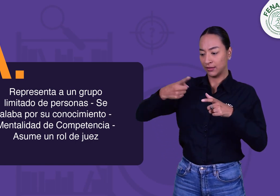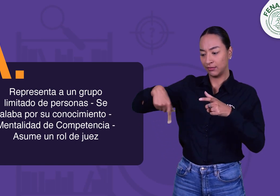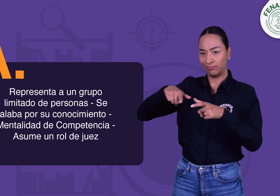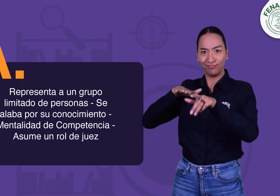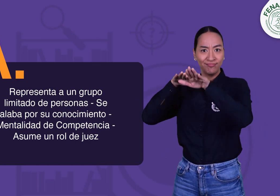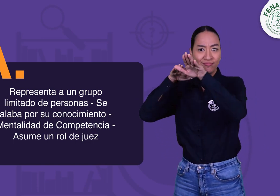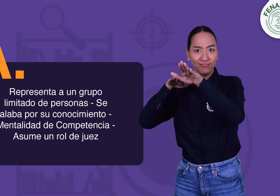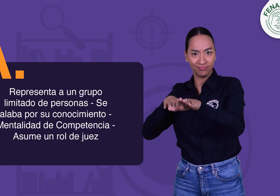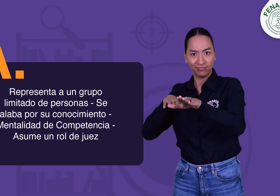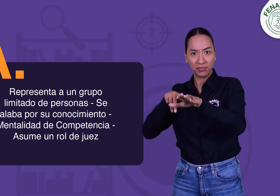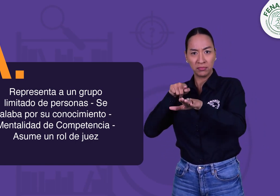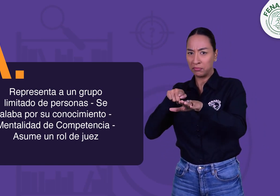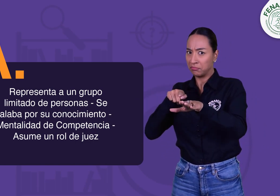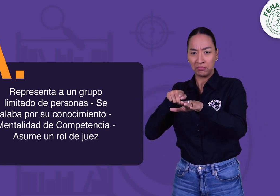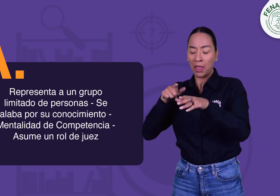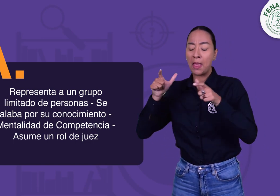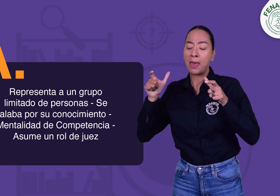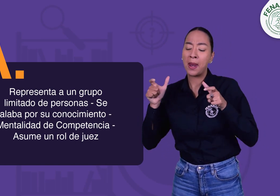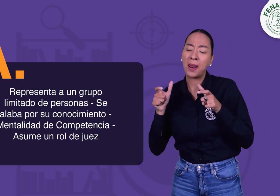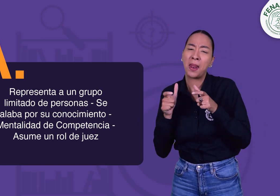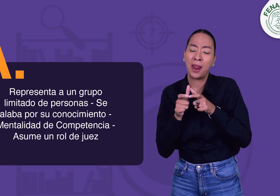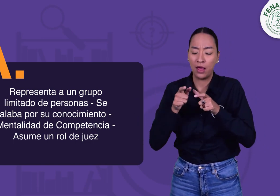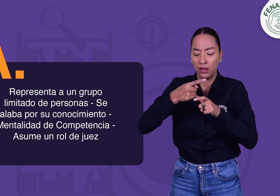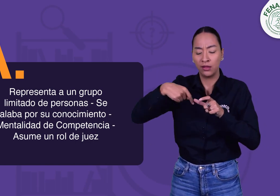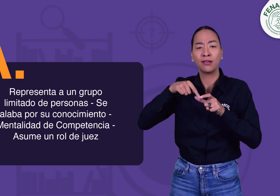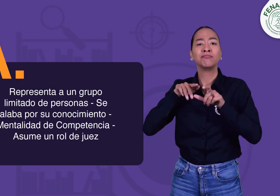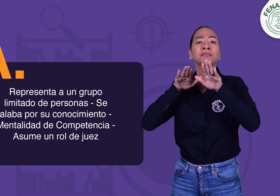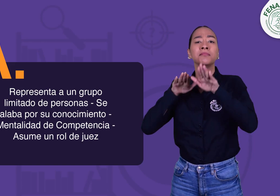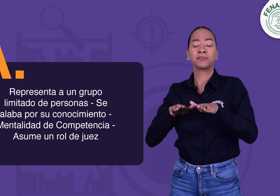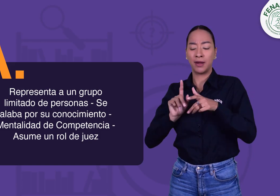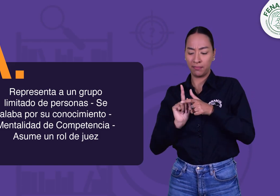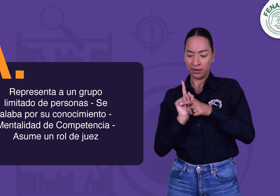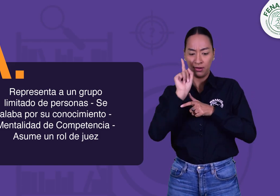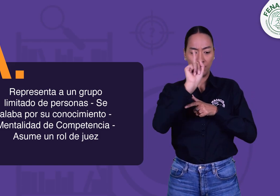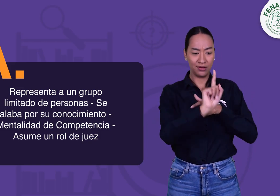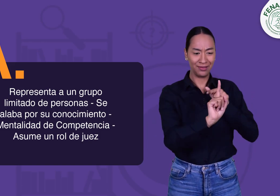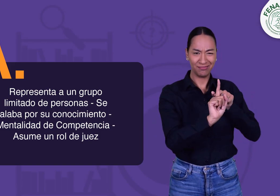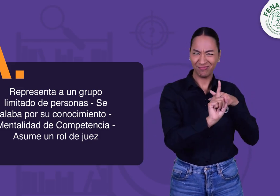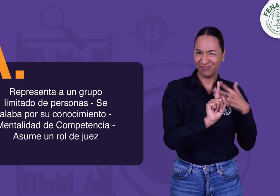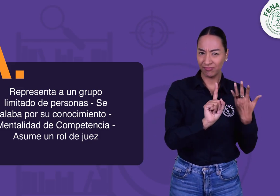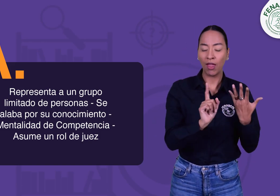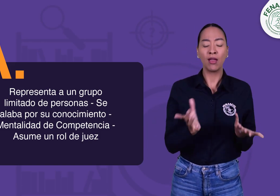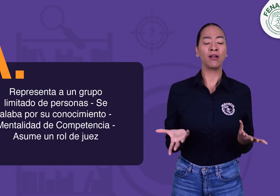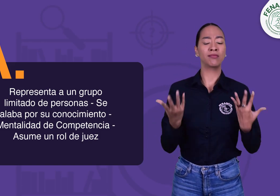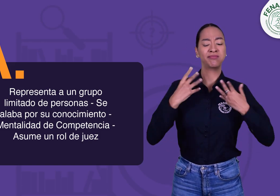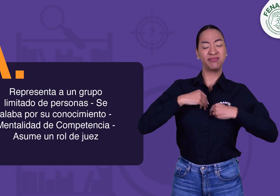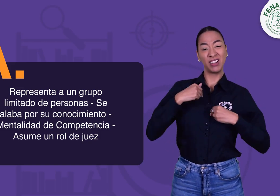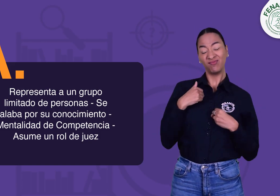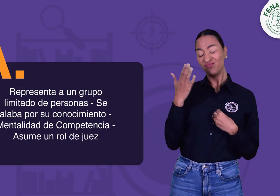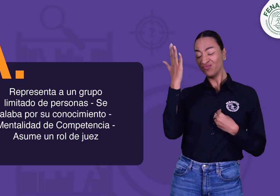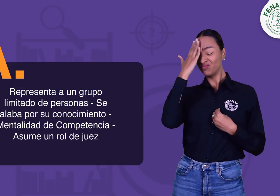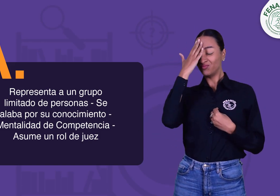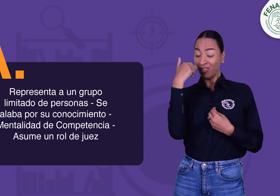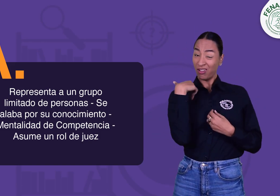Representa a un grupo limitado de personas. Se alaba por su